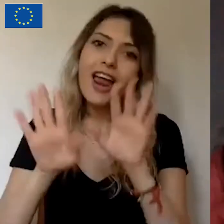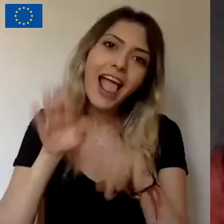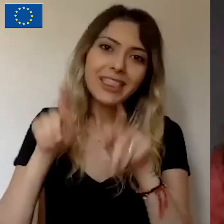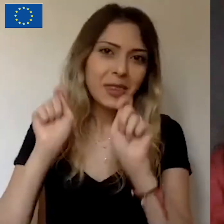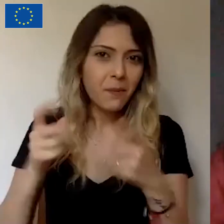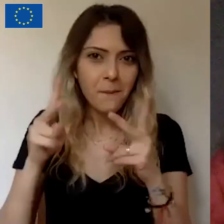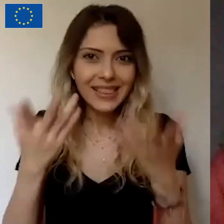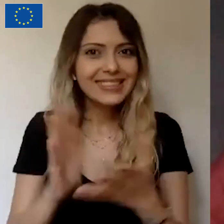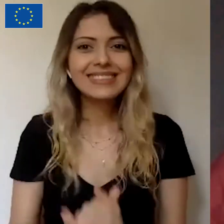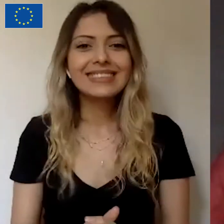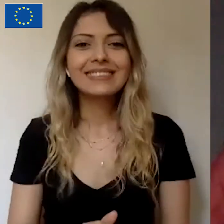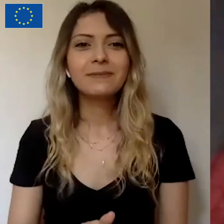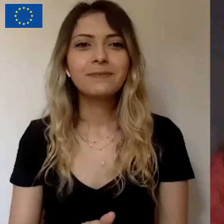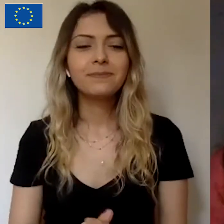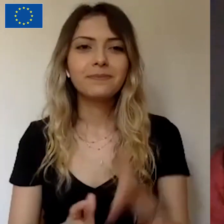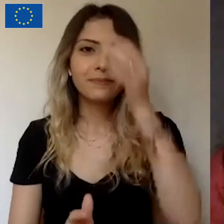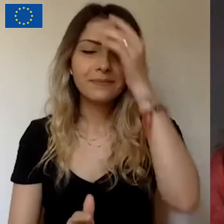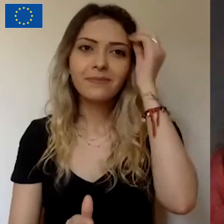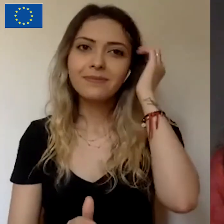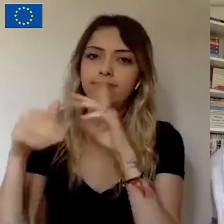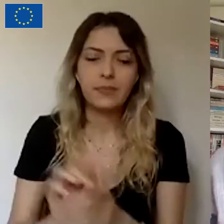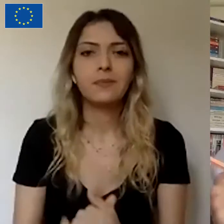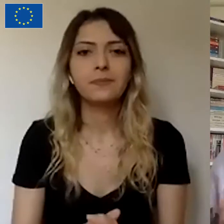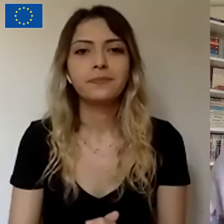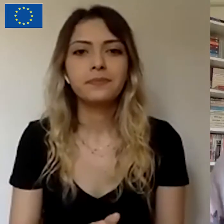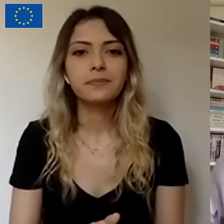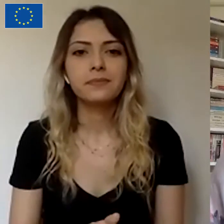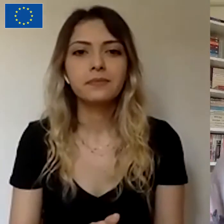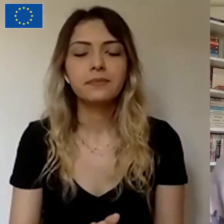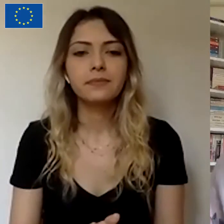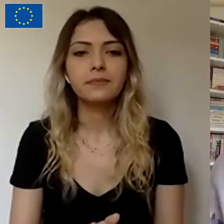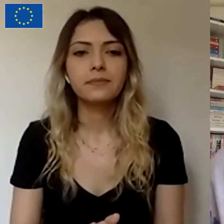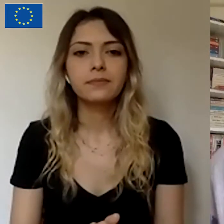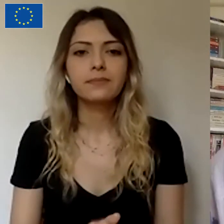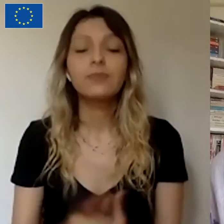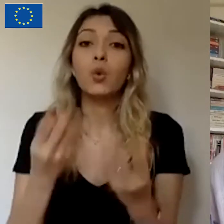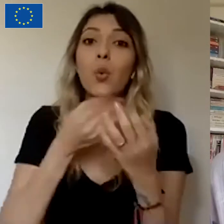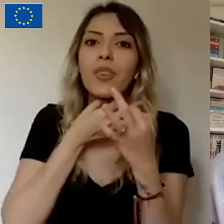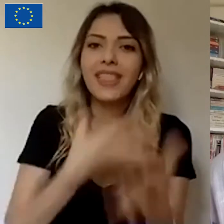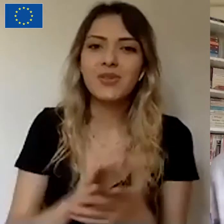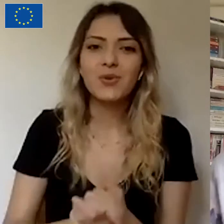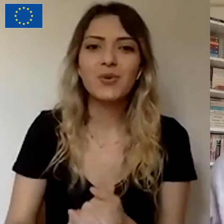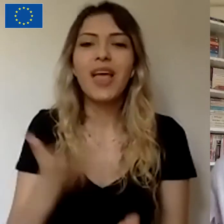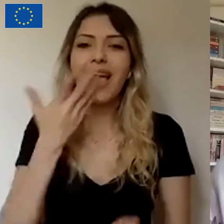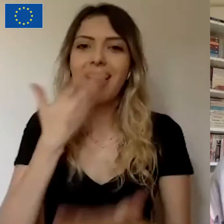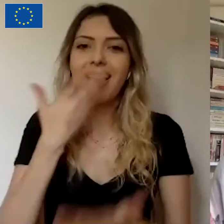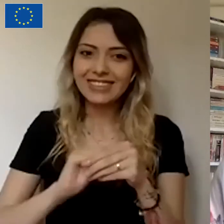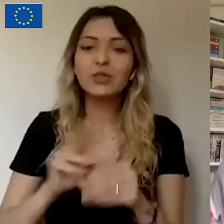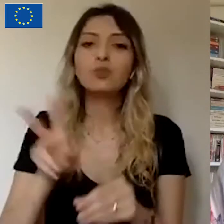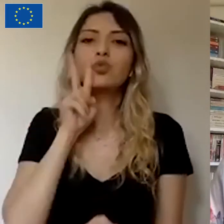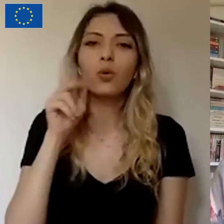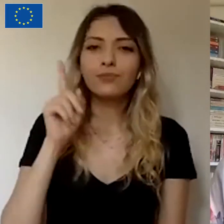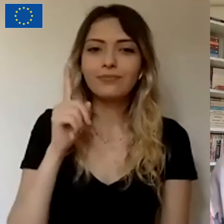şeyler olabilirler gene yani. Yaratıcılığa açık bu konu. Keşin Hanım çok teşekkürler atardıklarınız için. Son olarak